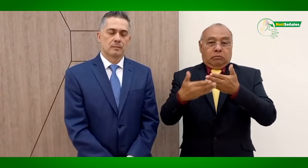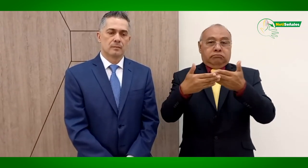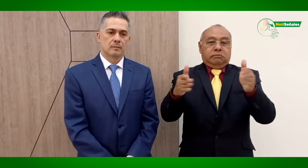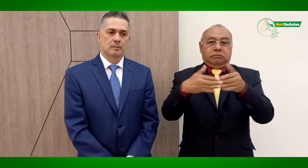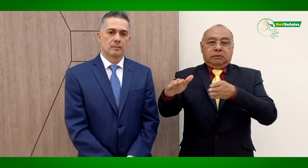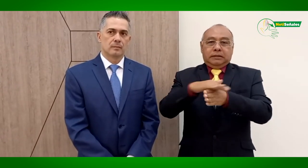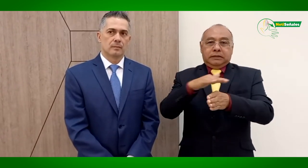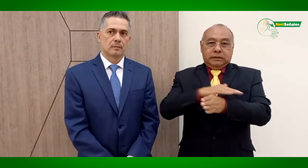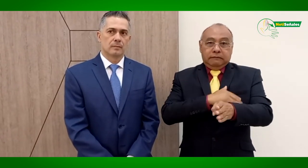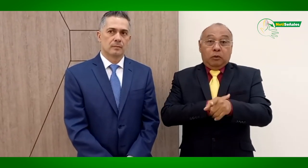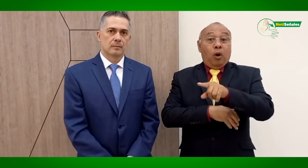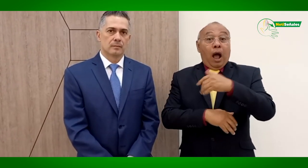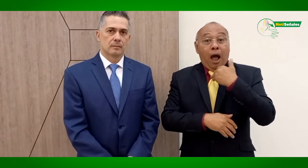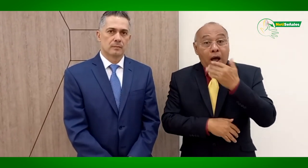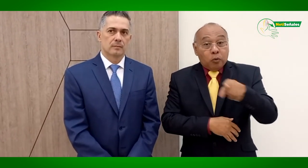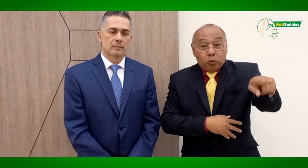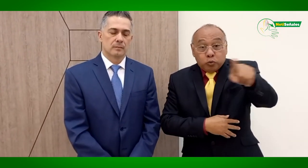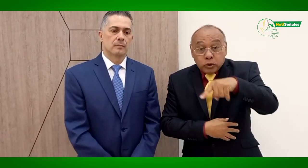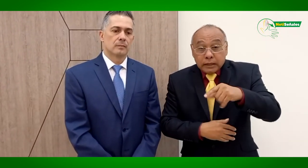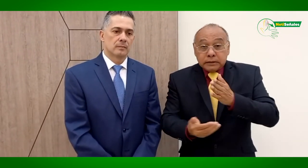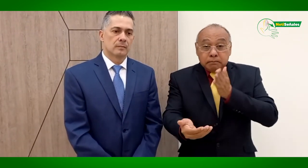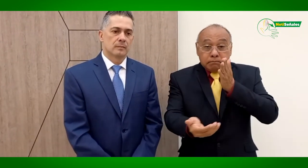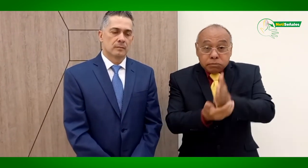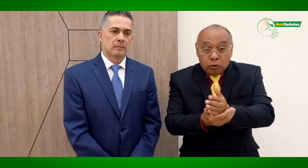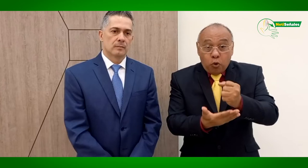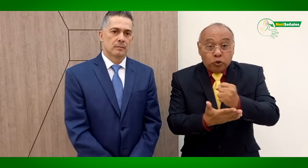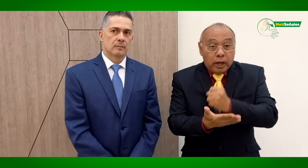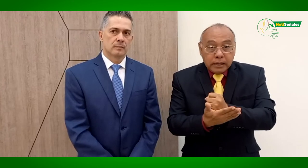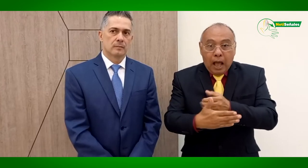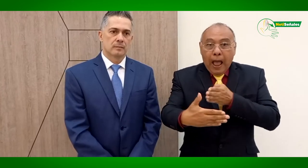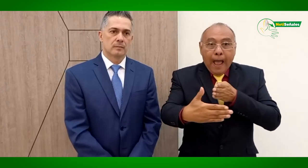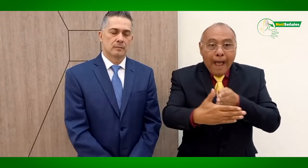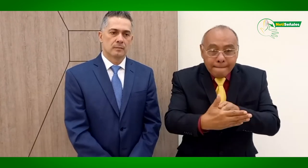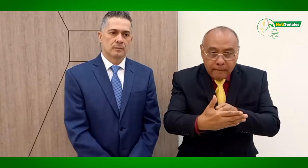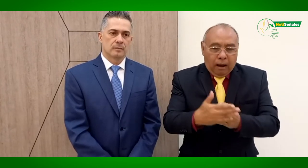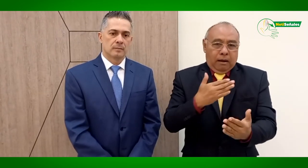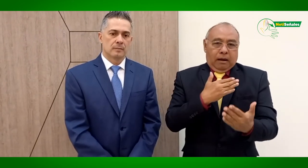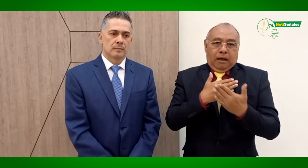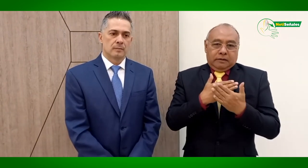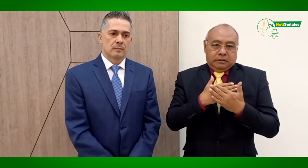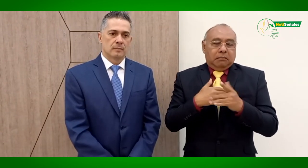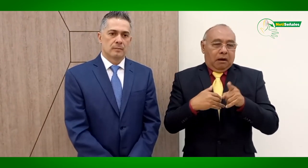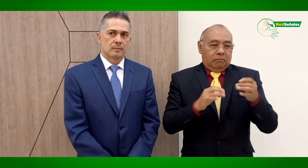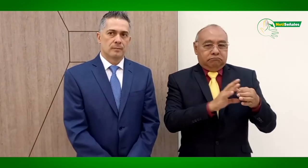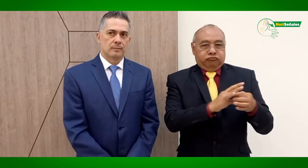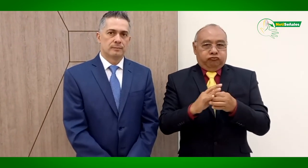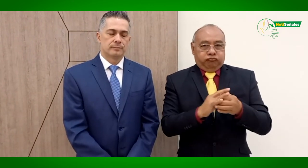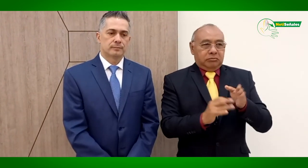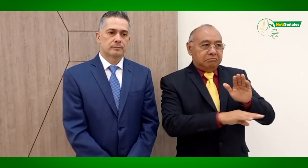pensar en esas otras notarías que se encuentran a nivel nacional, que podamos llegar a esa accesibilidad total, que cuando llegue una persona sorda y si usted llega como persona